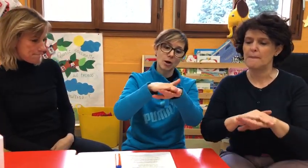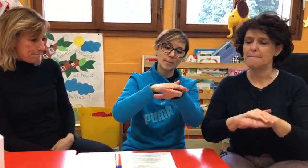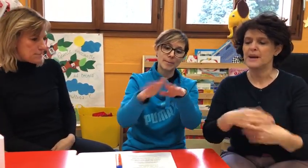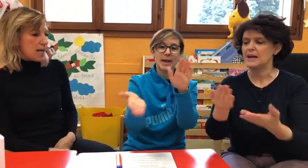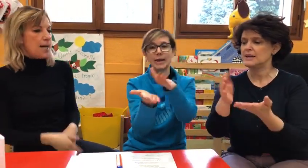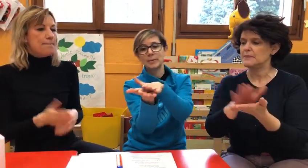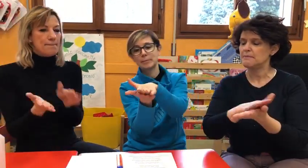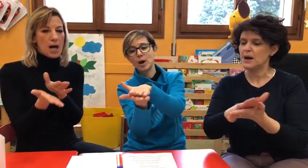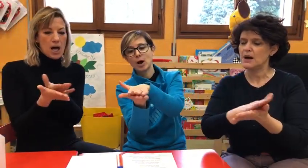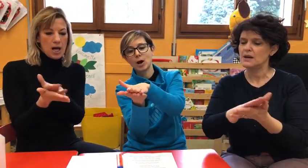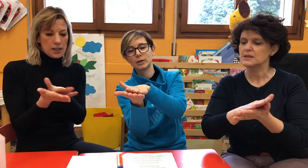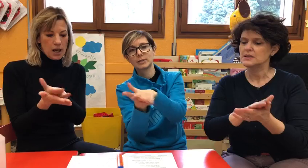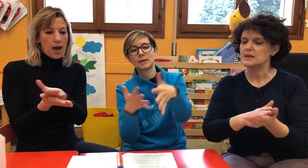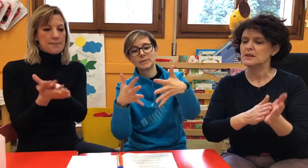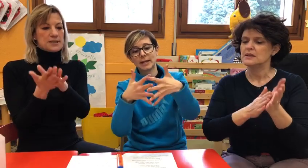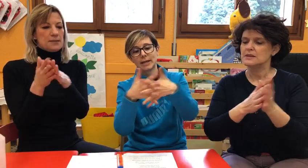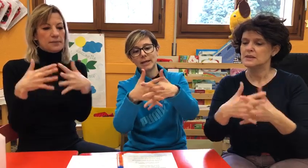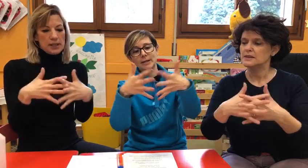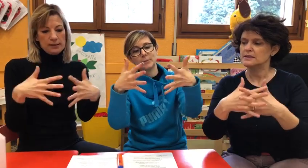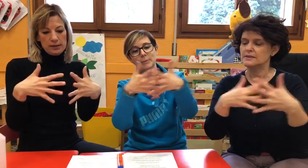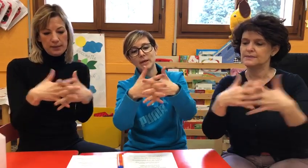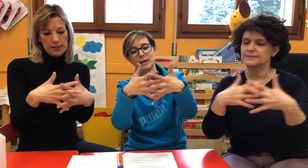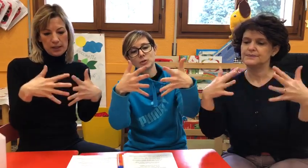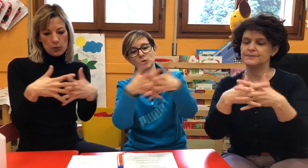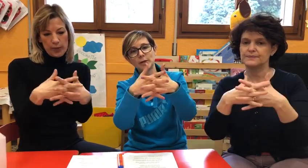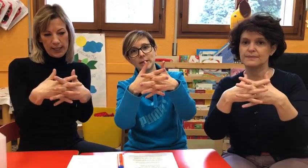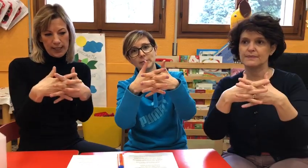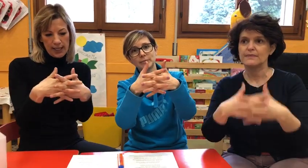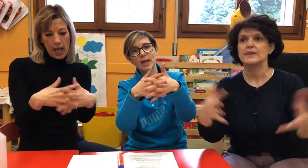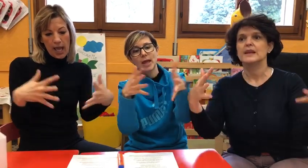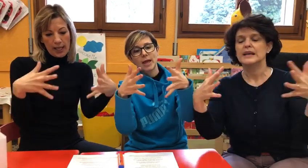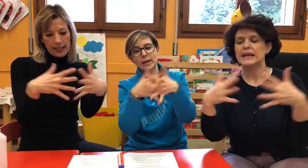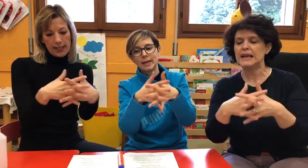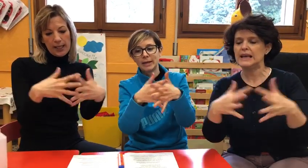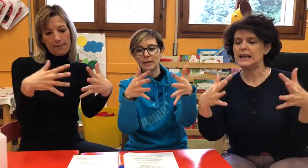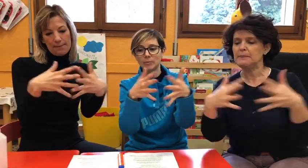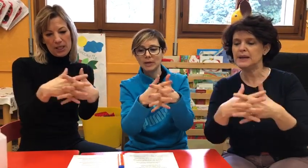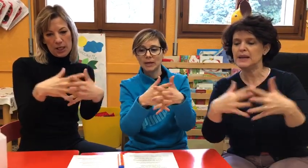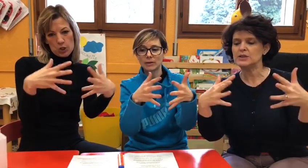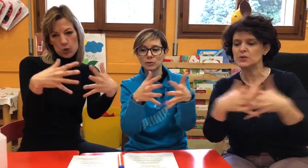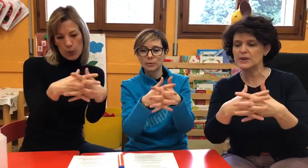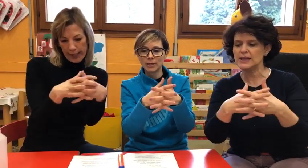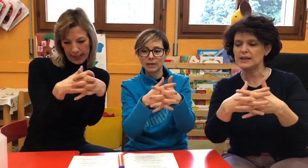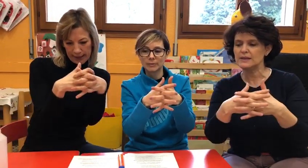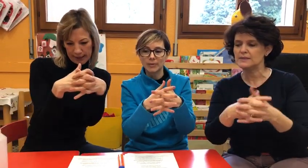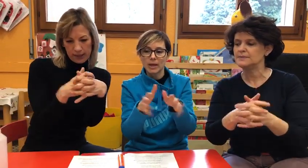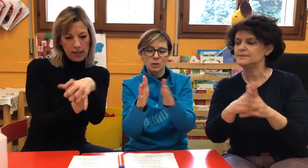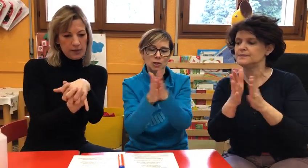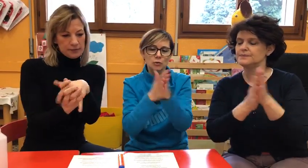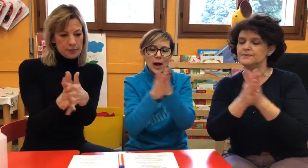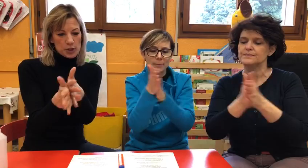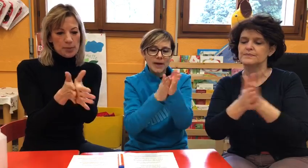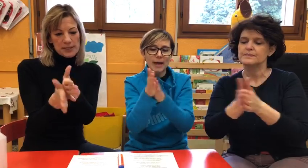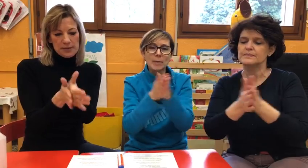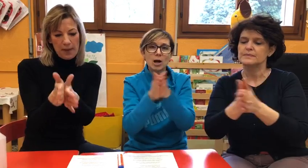and bottoms and in between, in between. Scrub them all